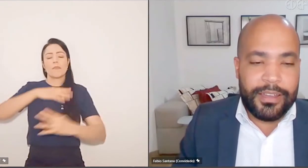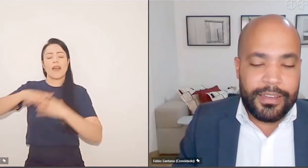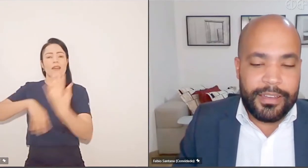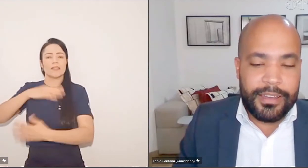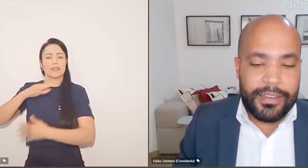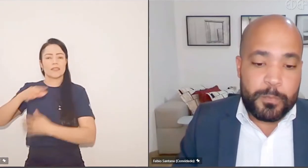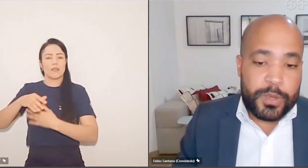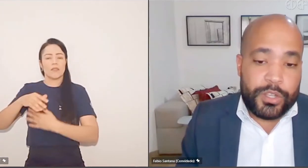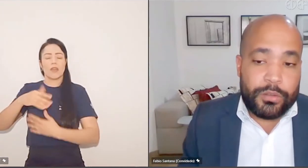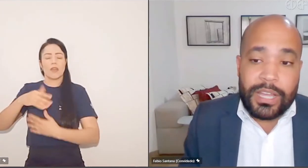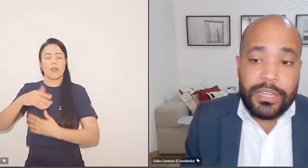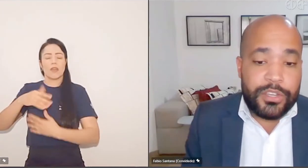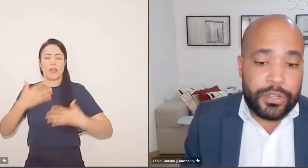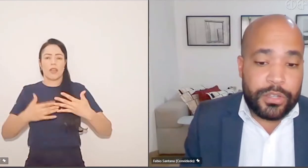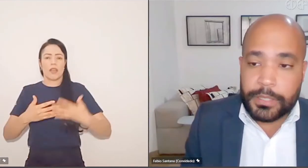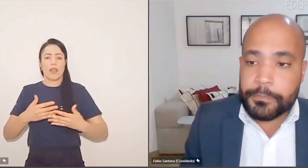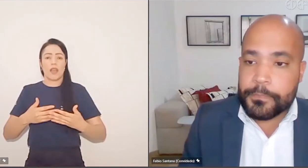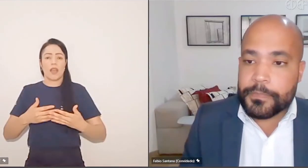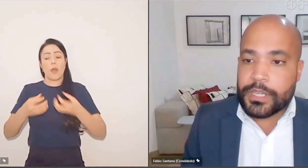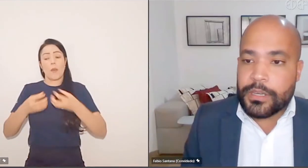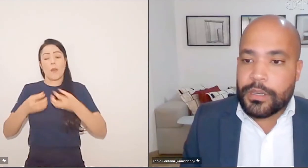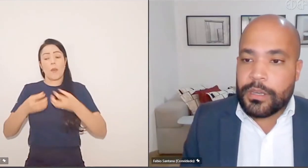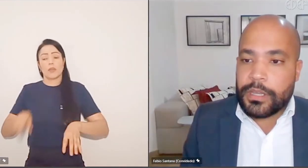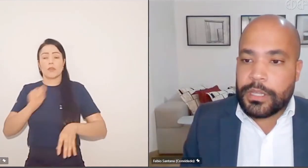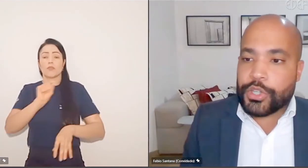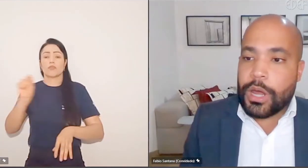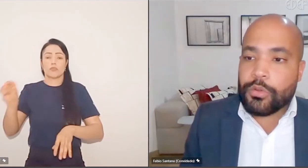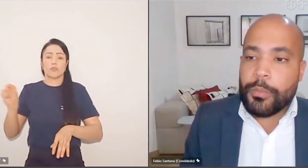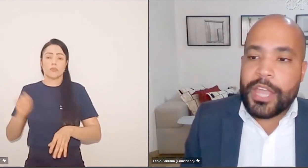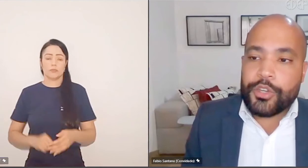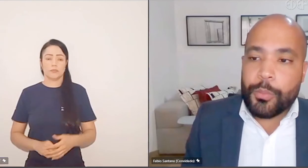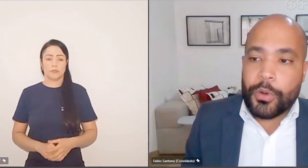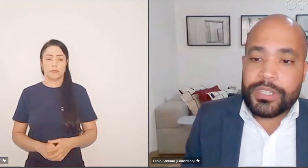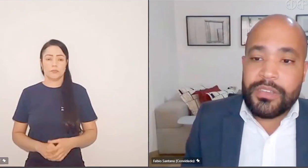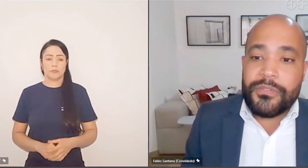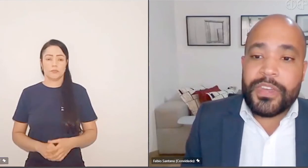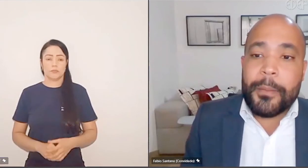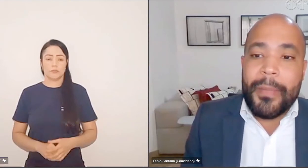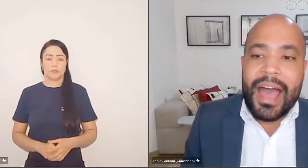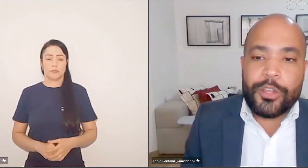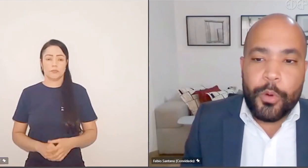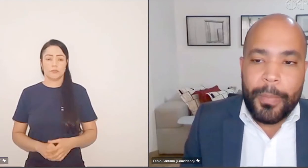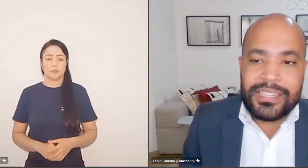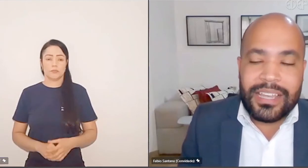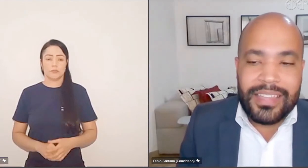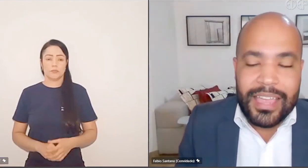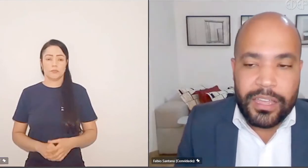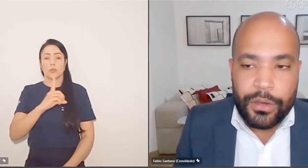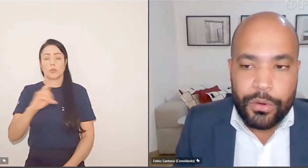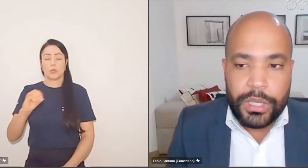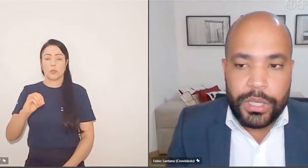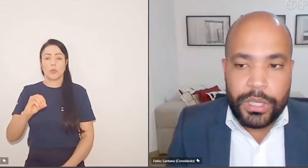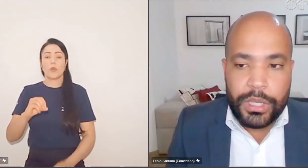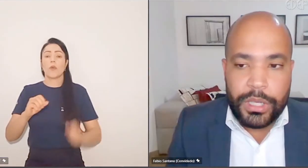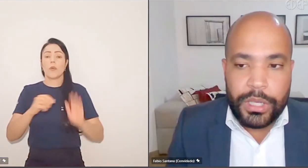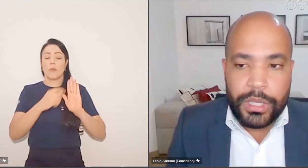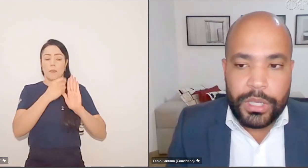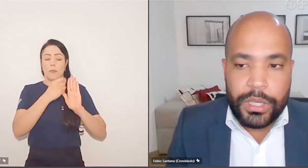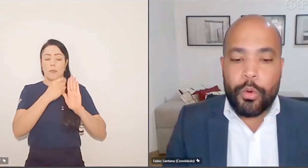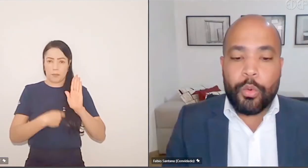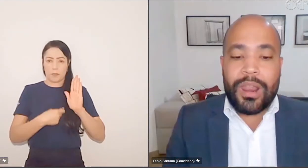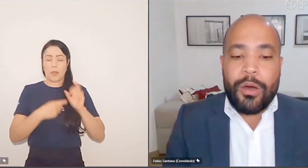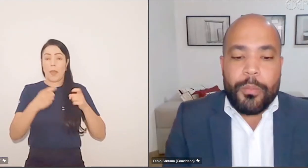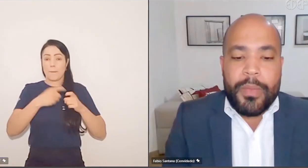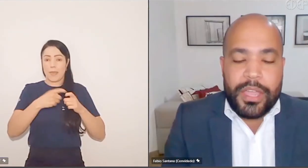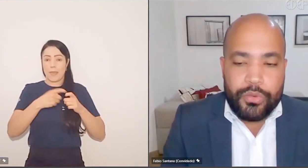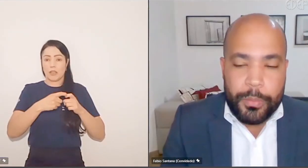estão na lista. Depois, laudo médico pode ser infirmado por parecer técnico e prova